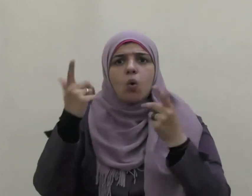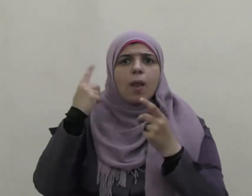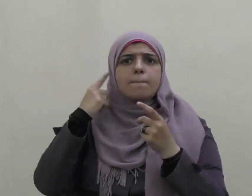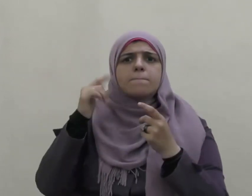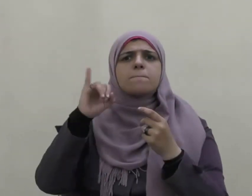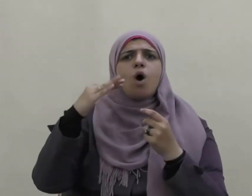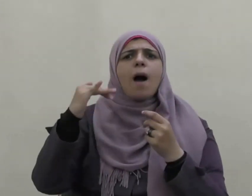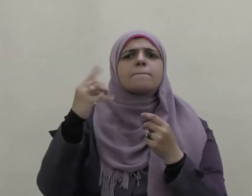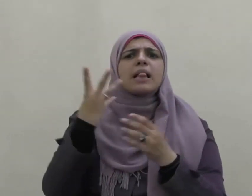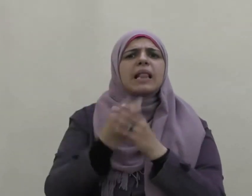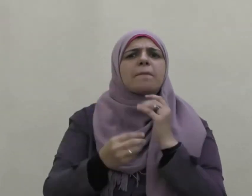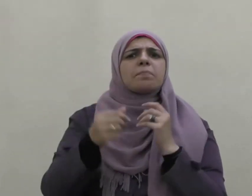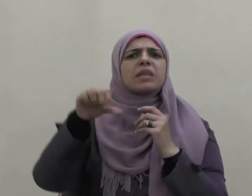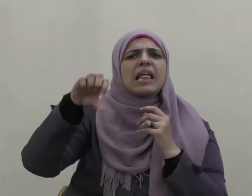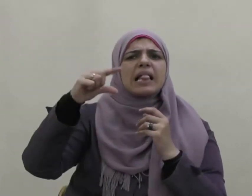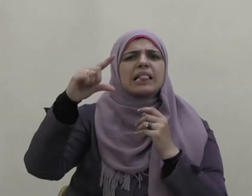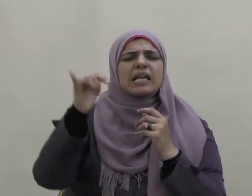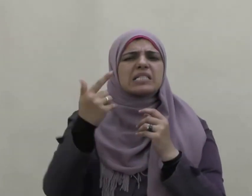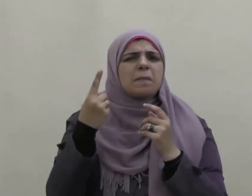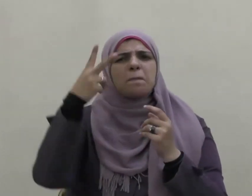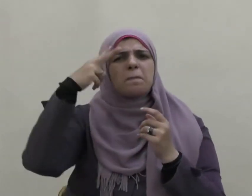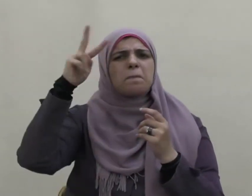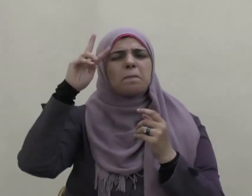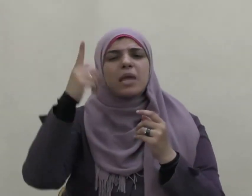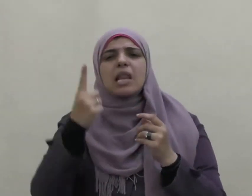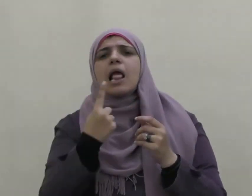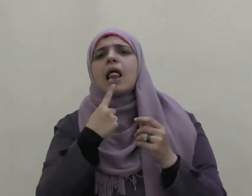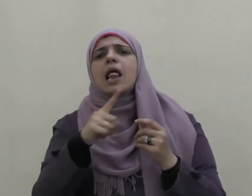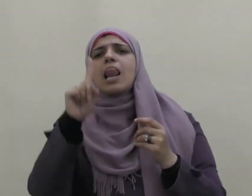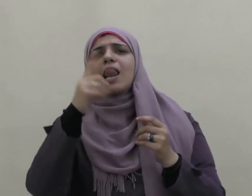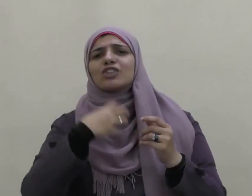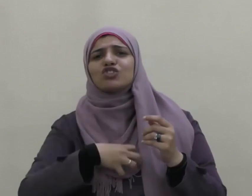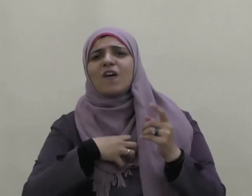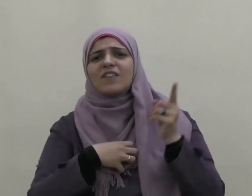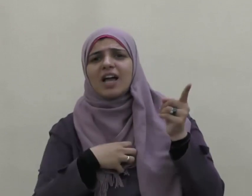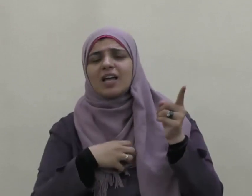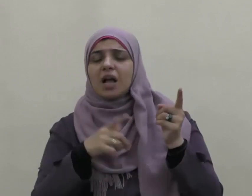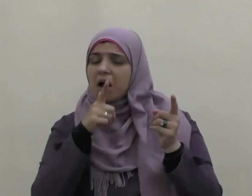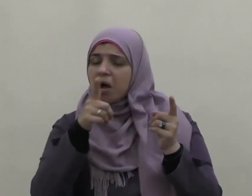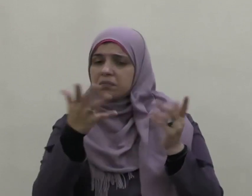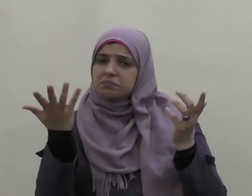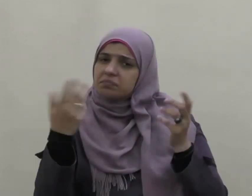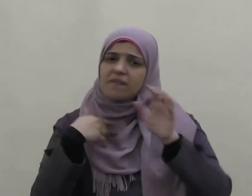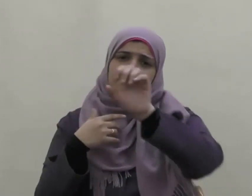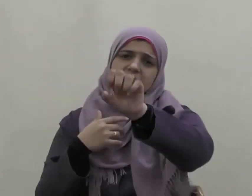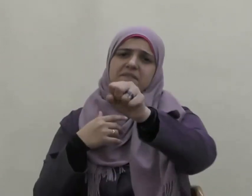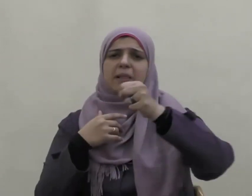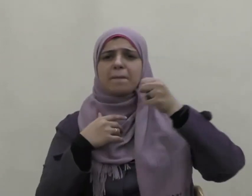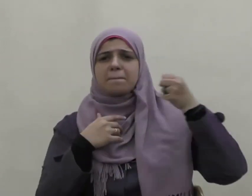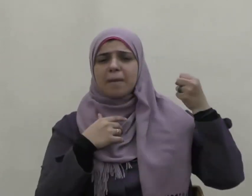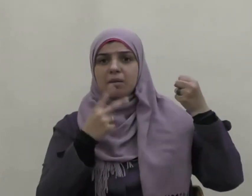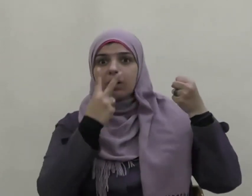محمد بن إدريس إلا الشافعي قال فلما فتحت الباب فوجئت به